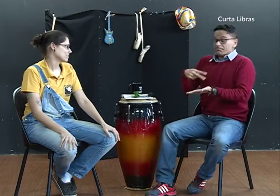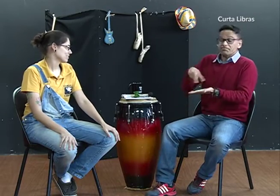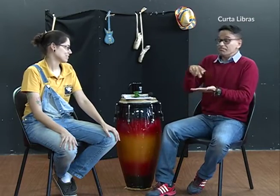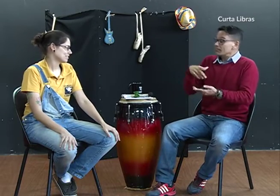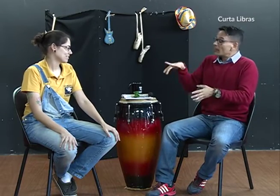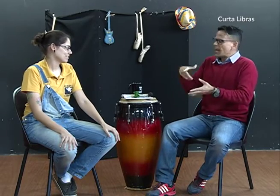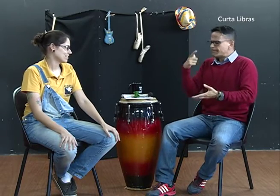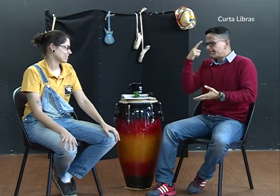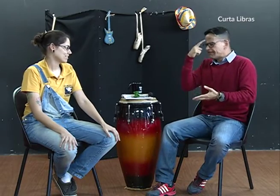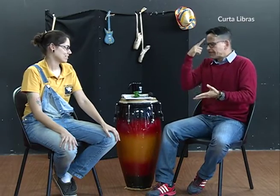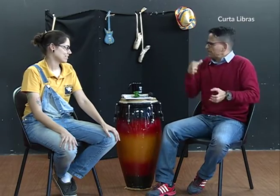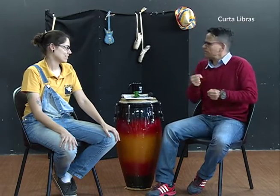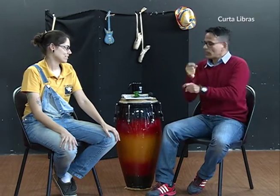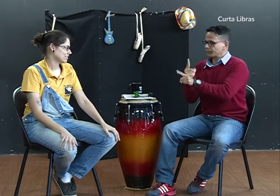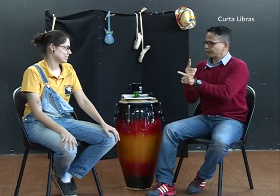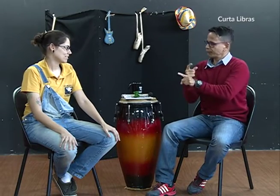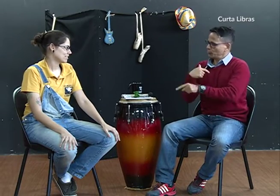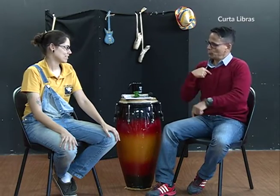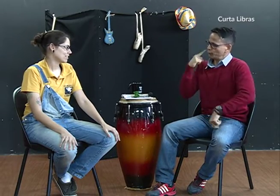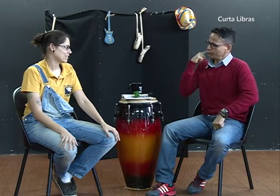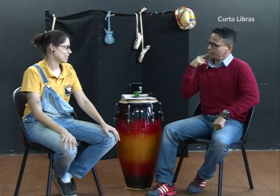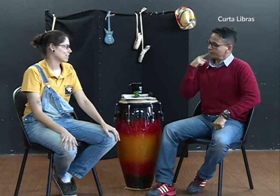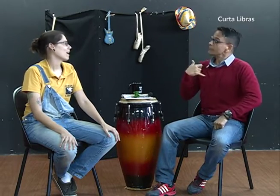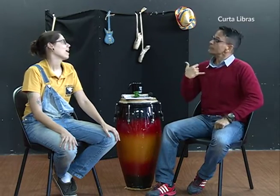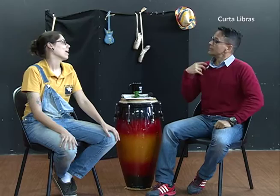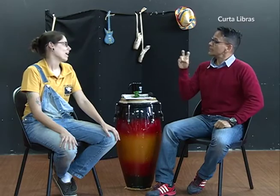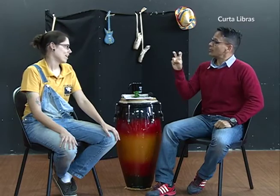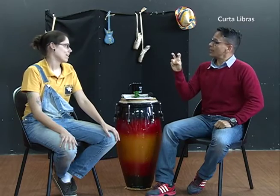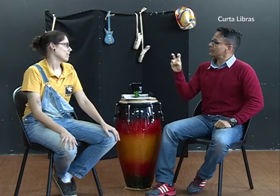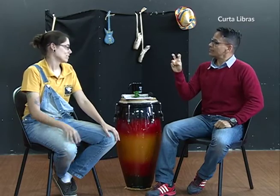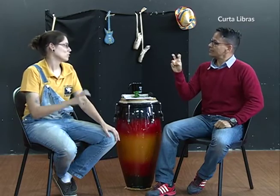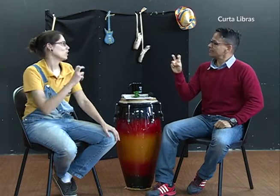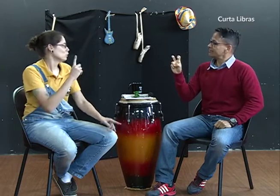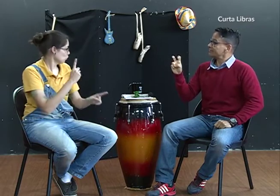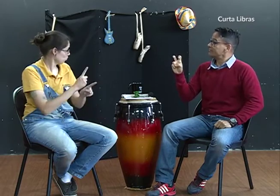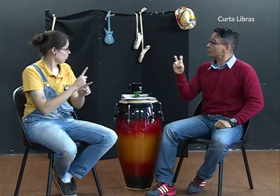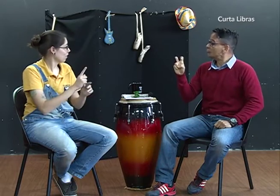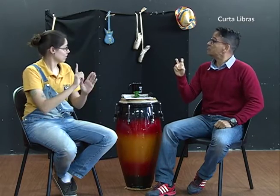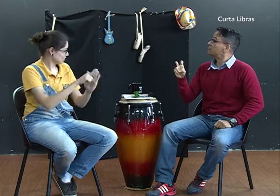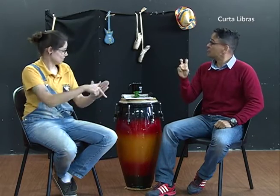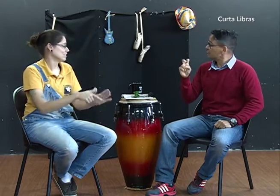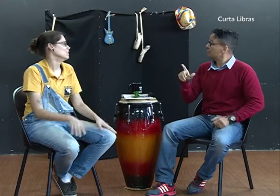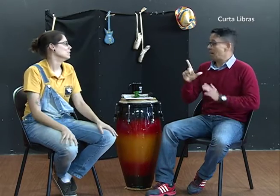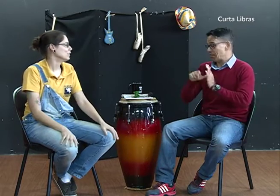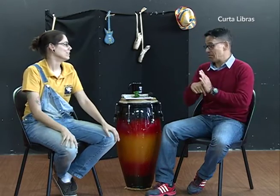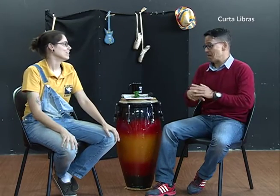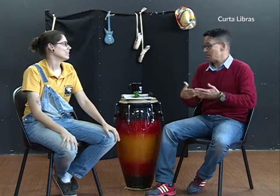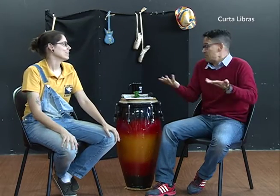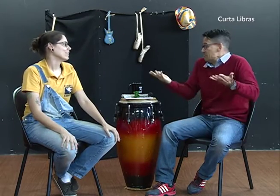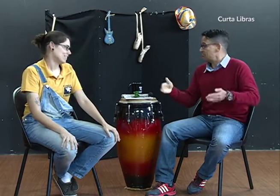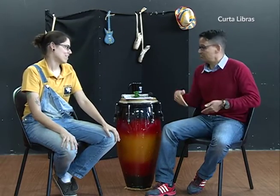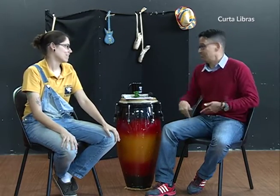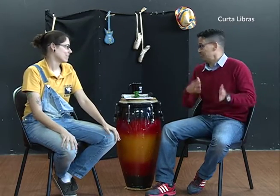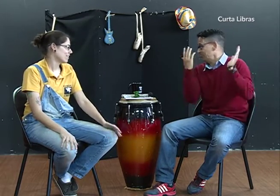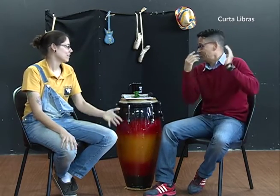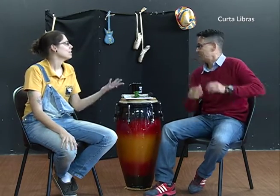4 anos já sabe dançar, é ouvinte. Então, continuei dançando e já com 5 anos foi descoberta a minha